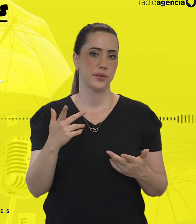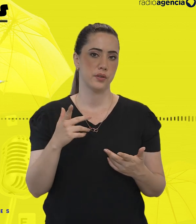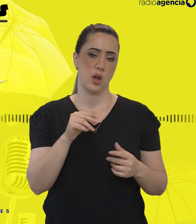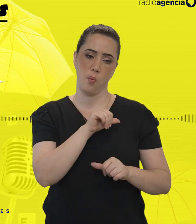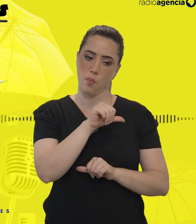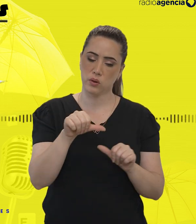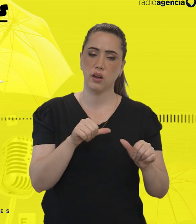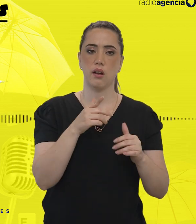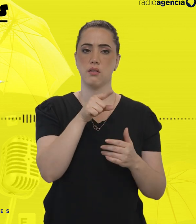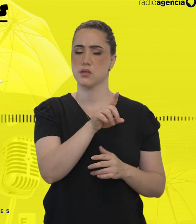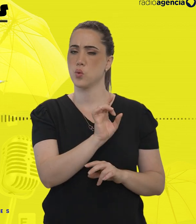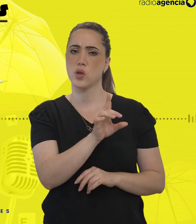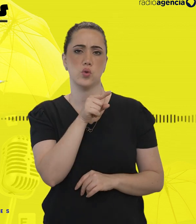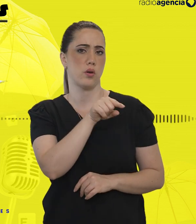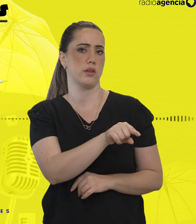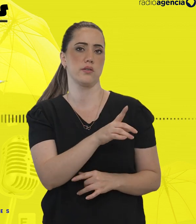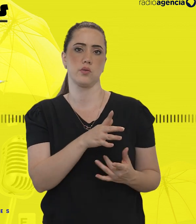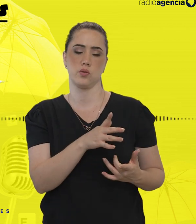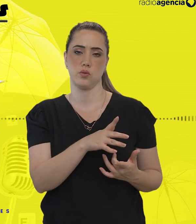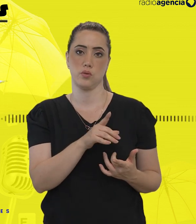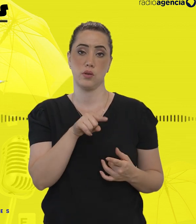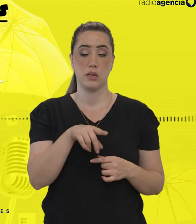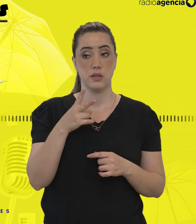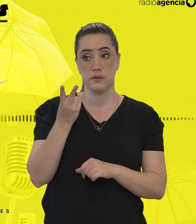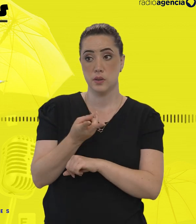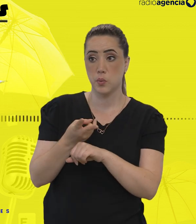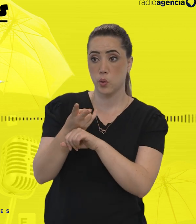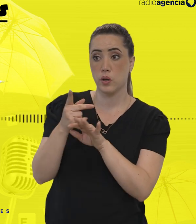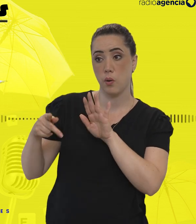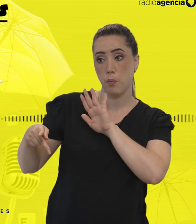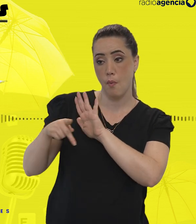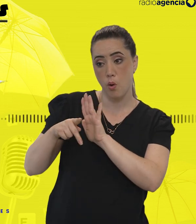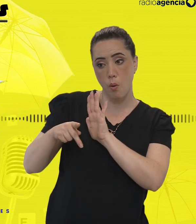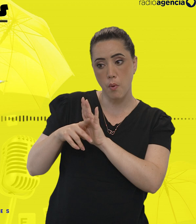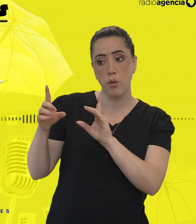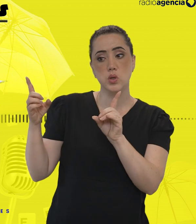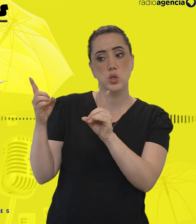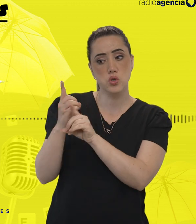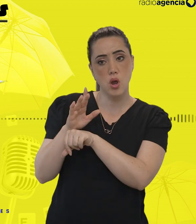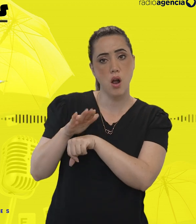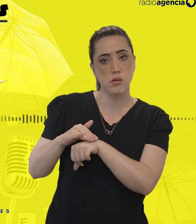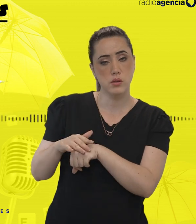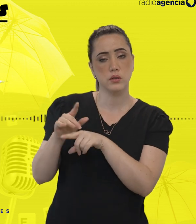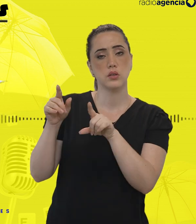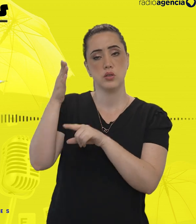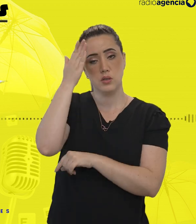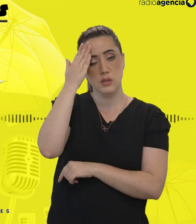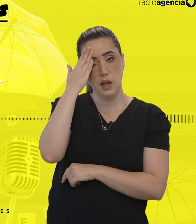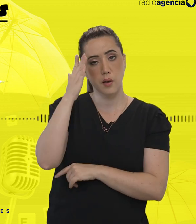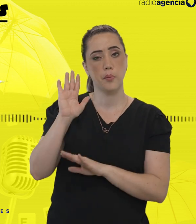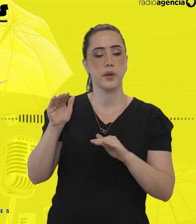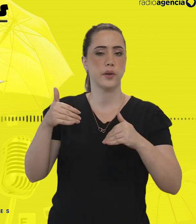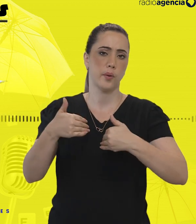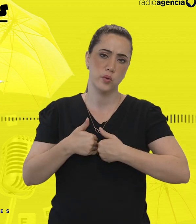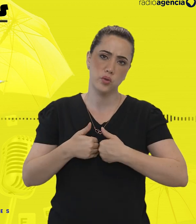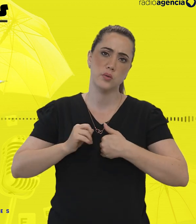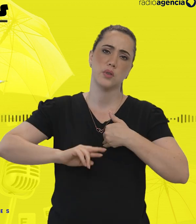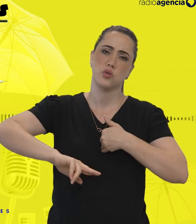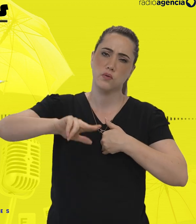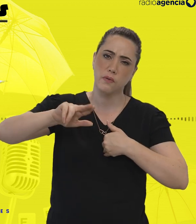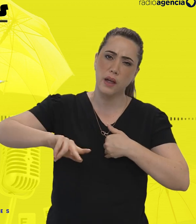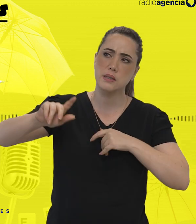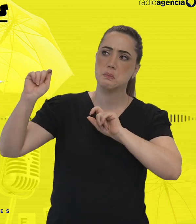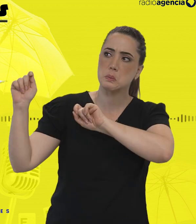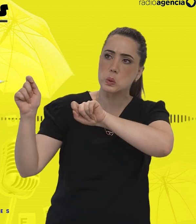de padrão, quebra de estereótipo. Você atrai um diagnóstico e entender que o autismo é um espectro amplo. Ele